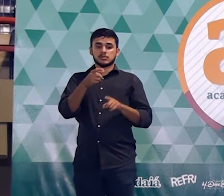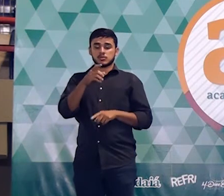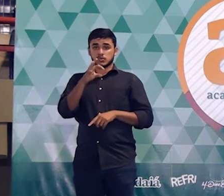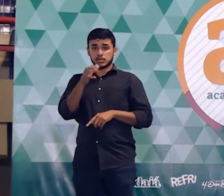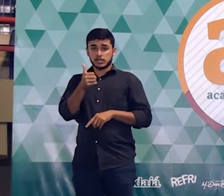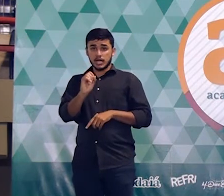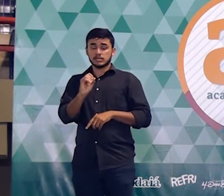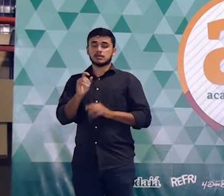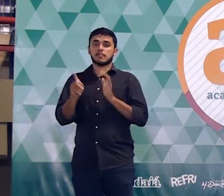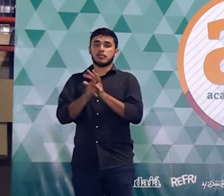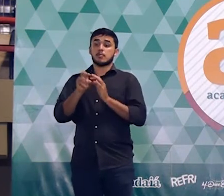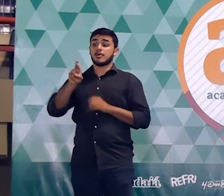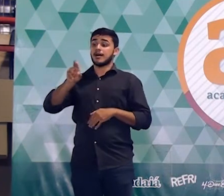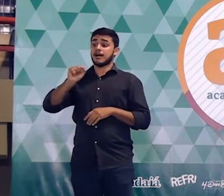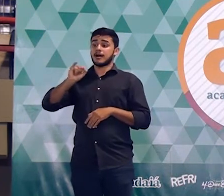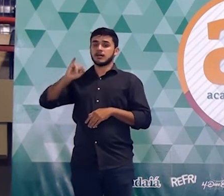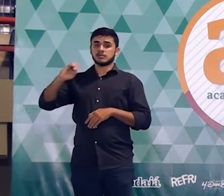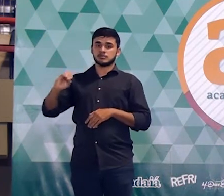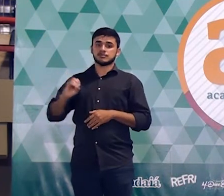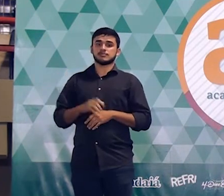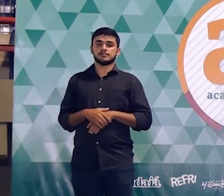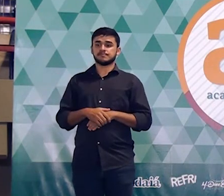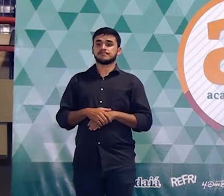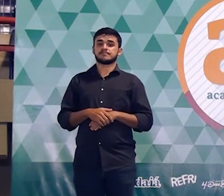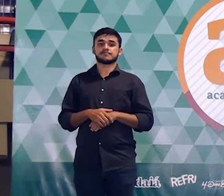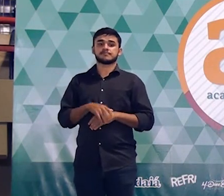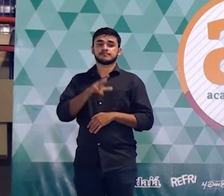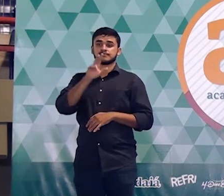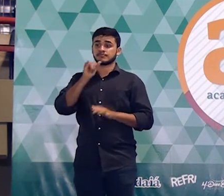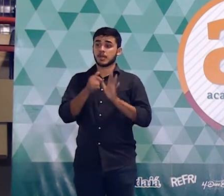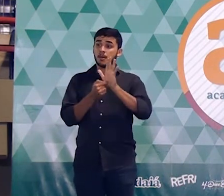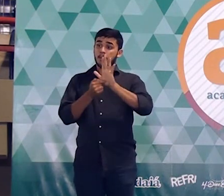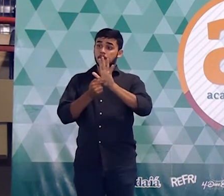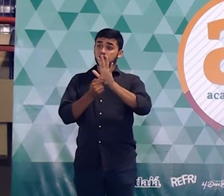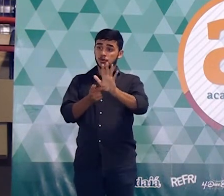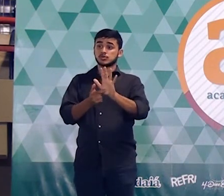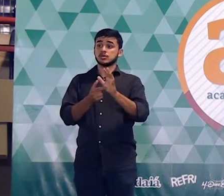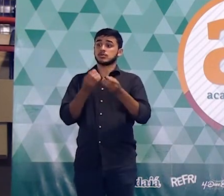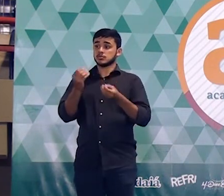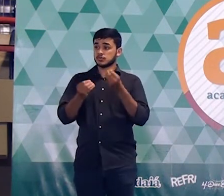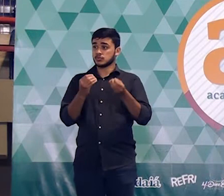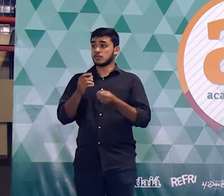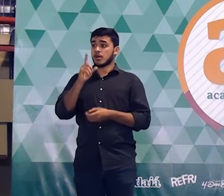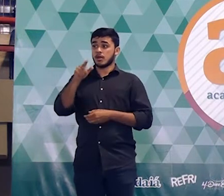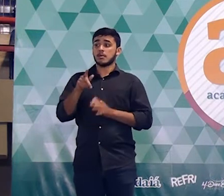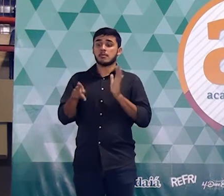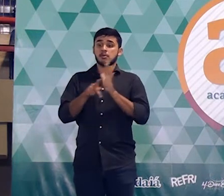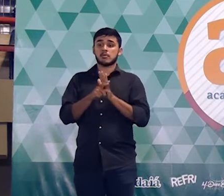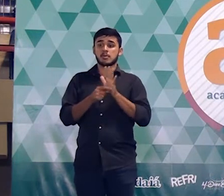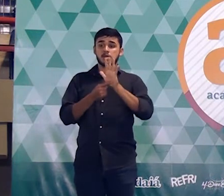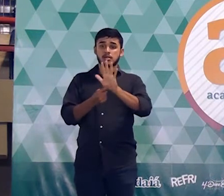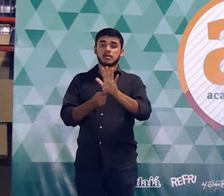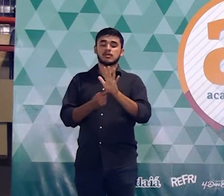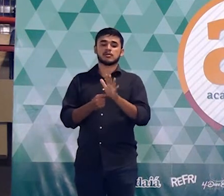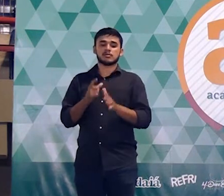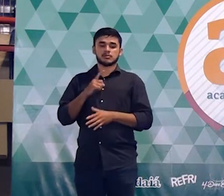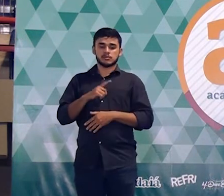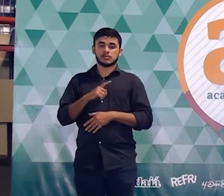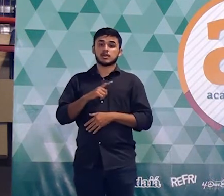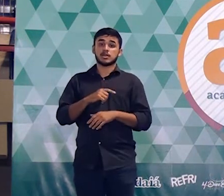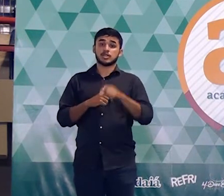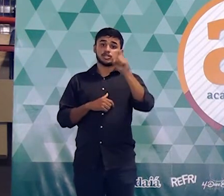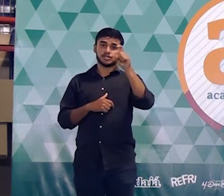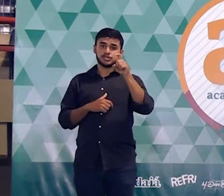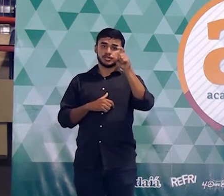voltar pro slide anterior onde a gente tinha essa figura e eu acabei de descobrir o x, o y e z